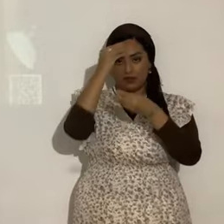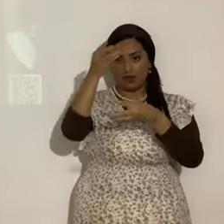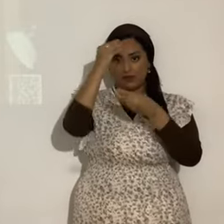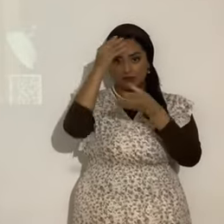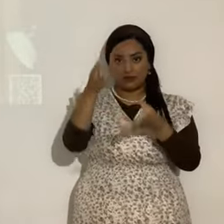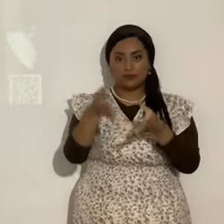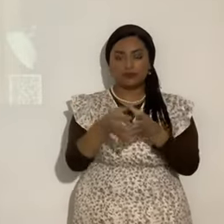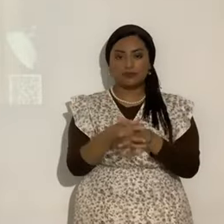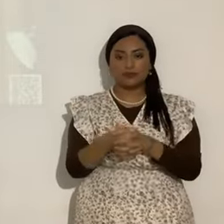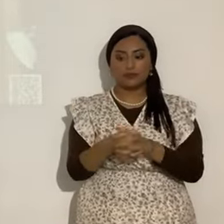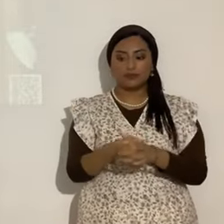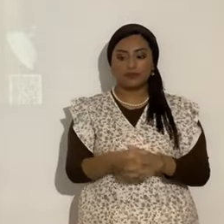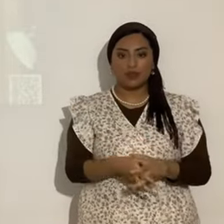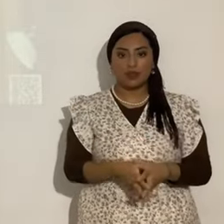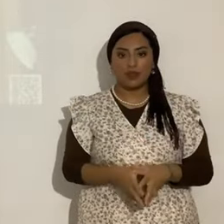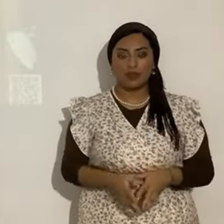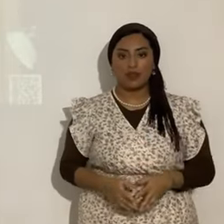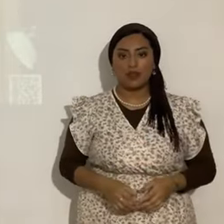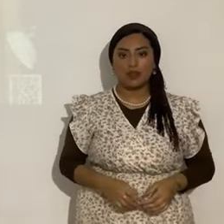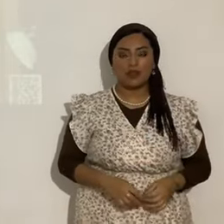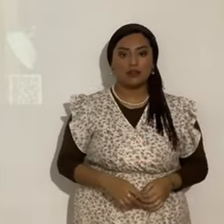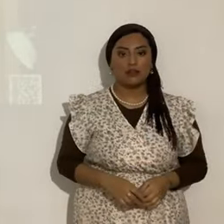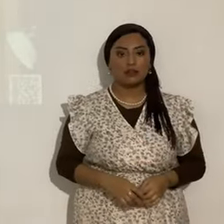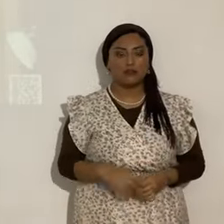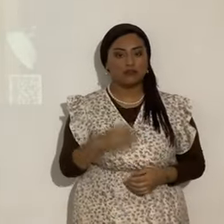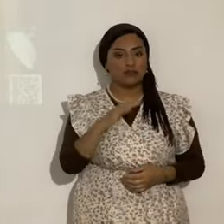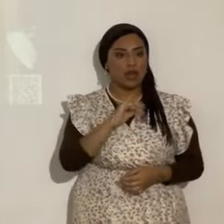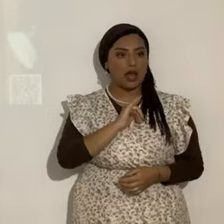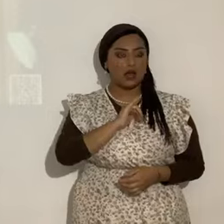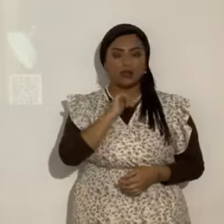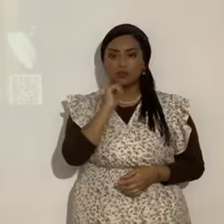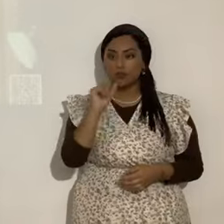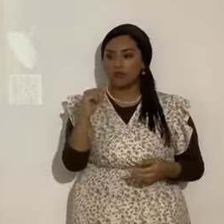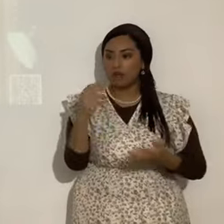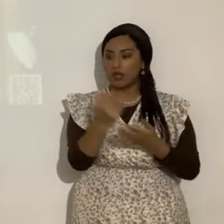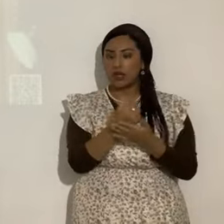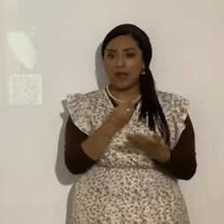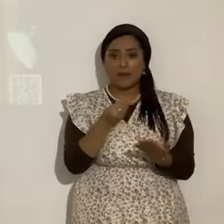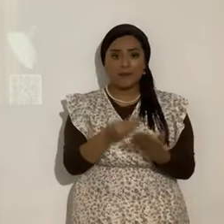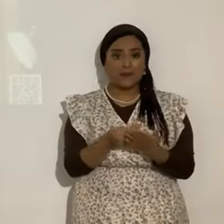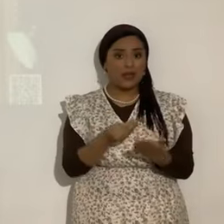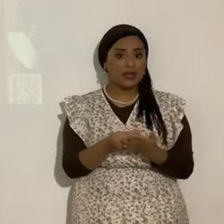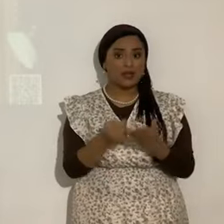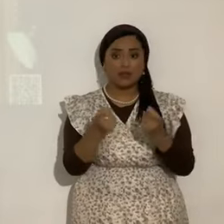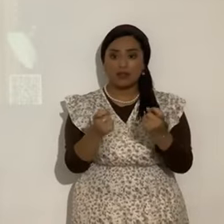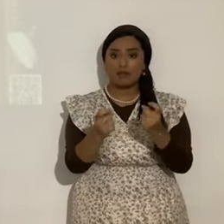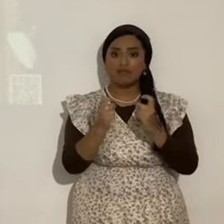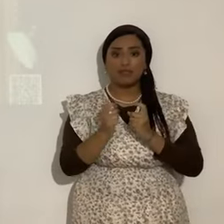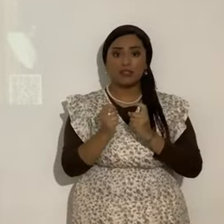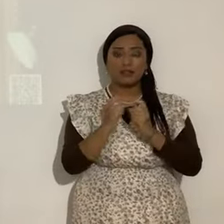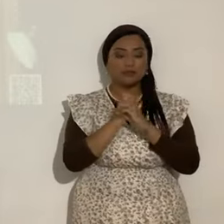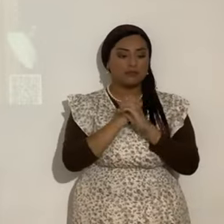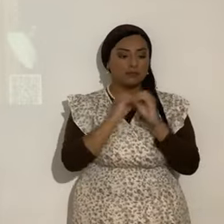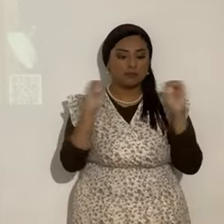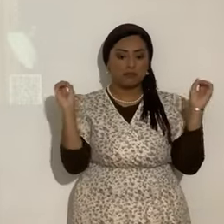notificaciones. ¿Sí? No monetizo los videos. No pido dinero para nada. No pedimos dinero para nada.